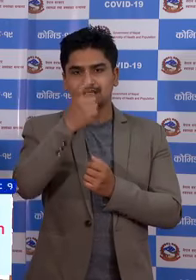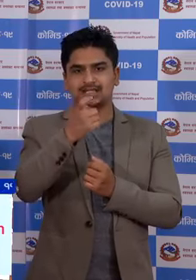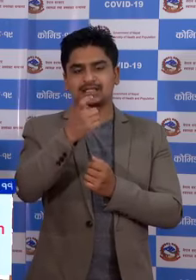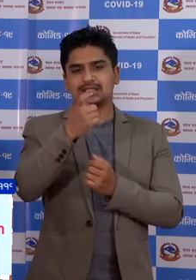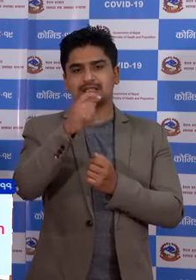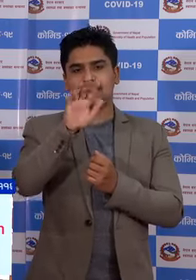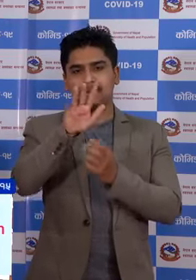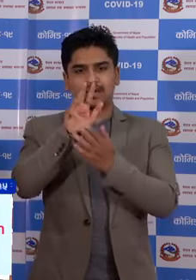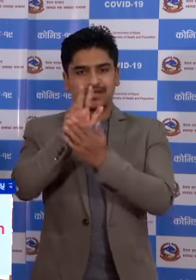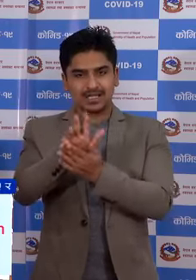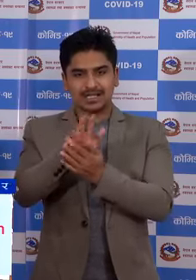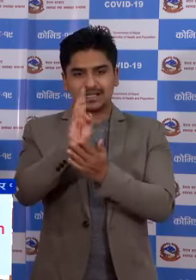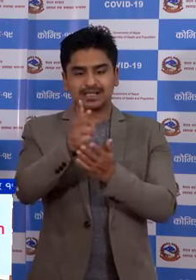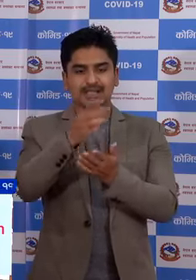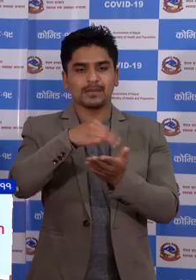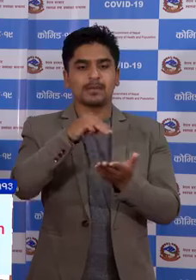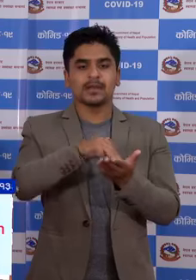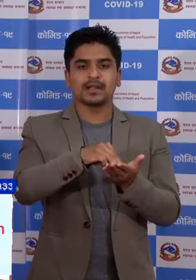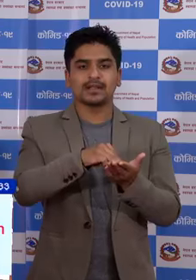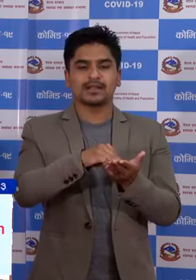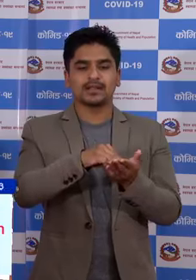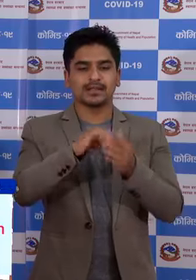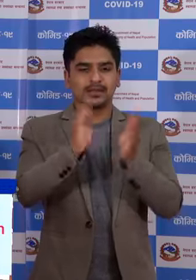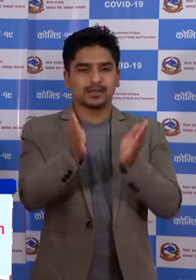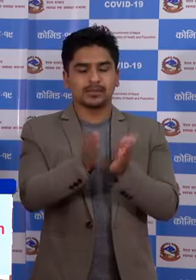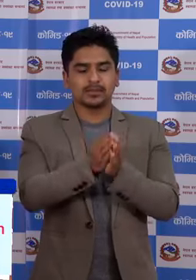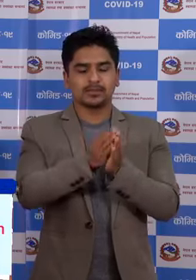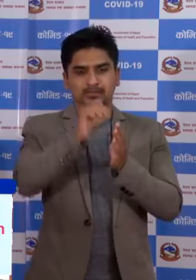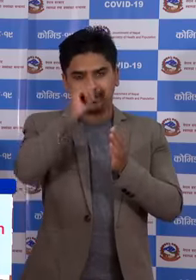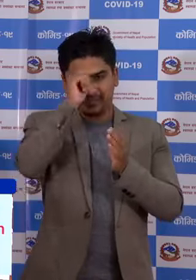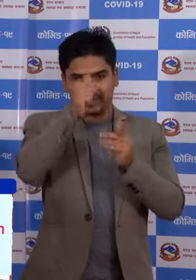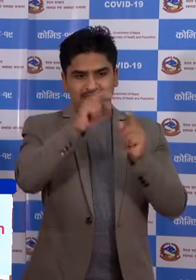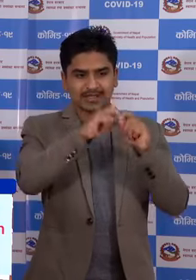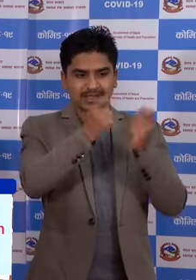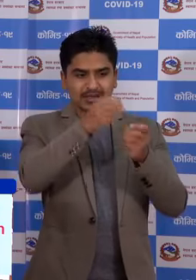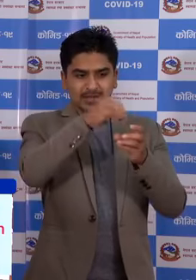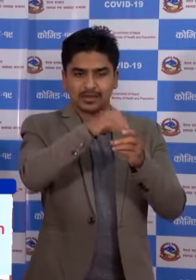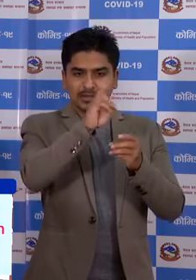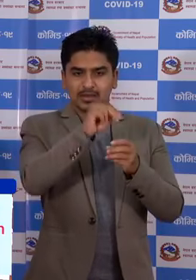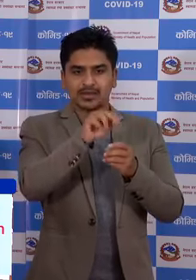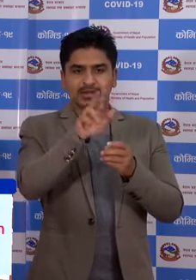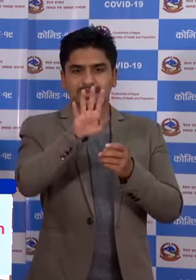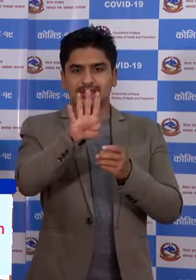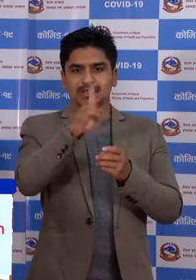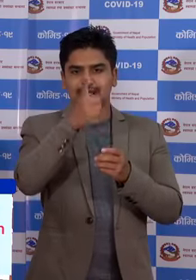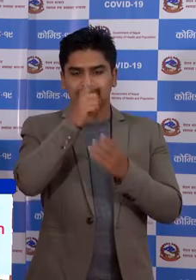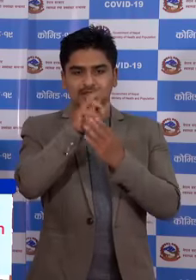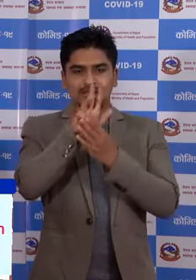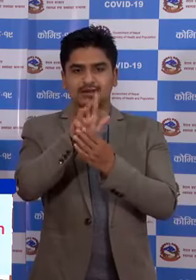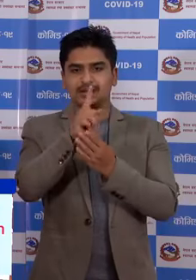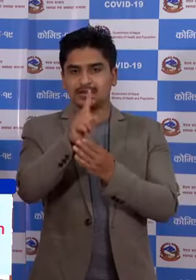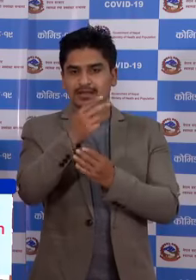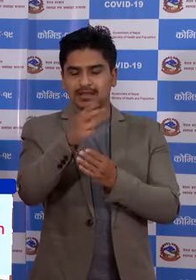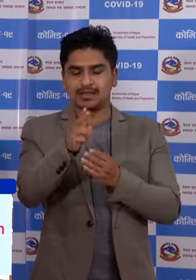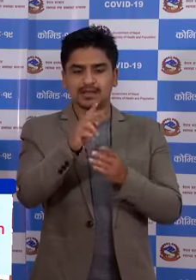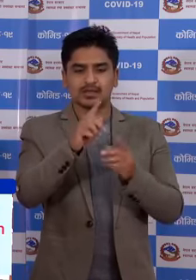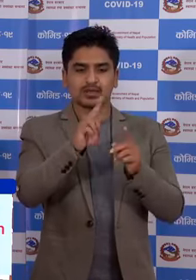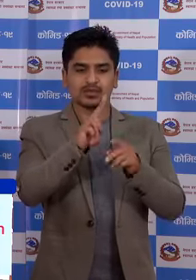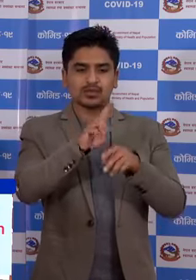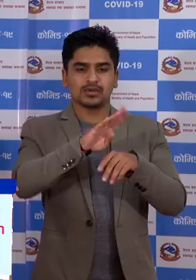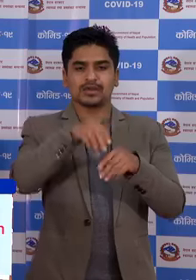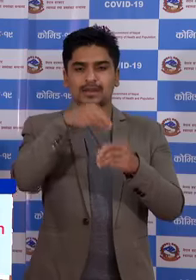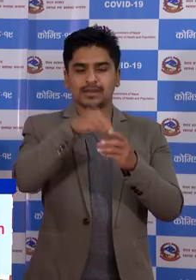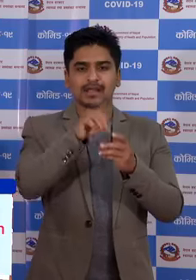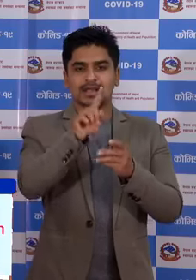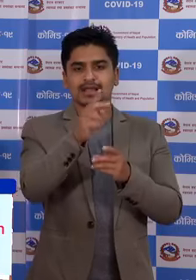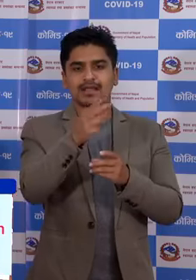तेस मद्दे टोटल रेड जोन मा पर्नुफुने चार से एक अनुदब्बे जना र गएको 24 गंटा मैं